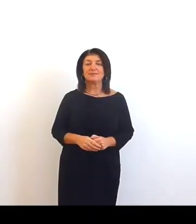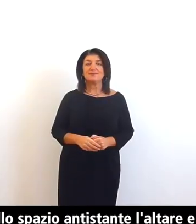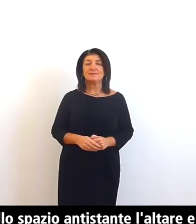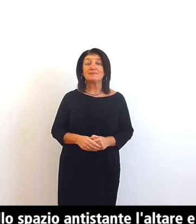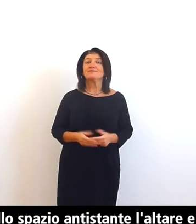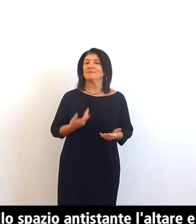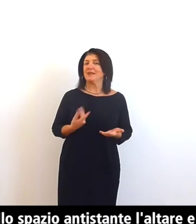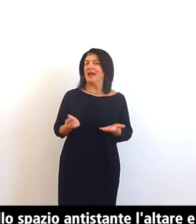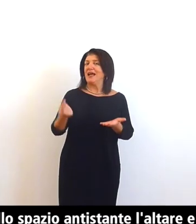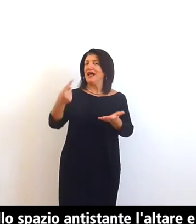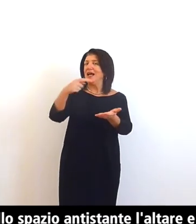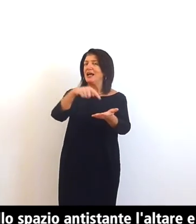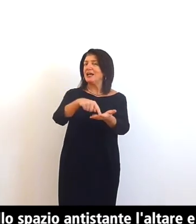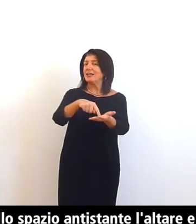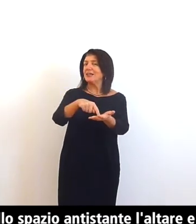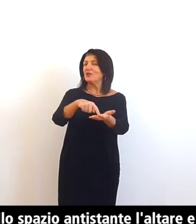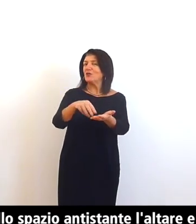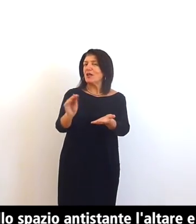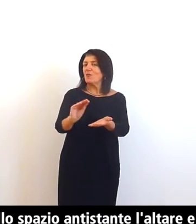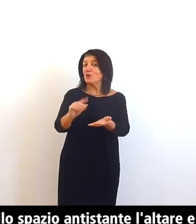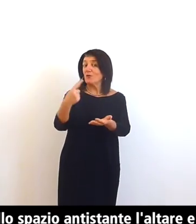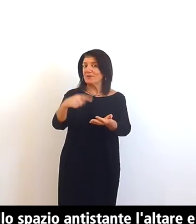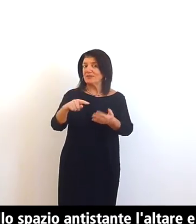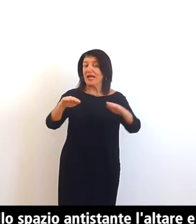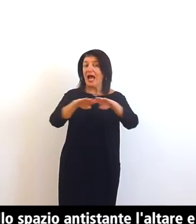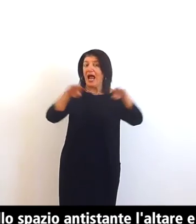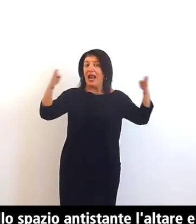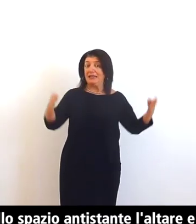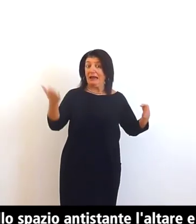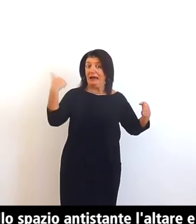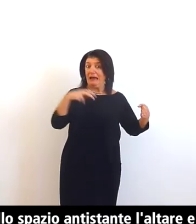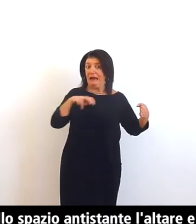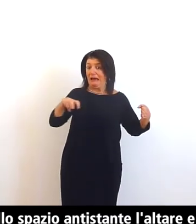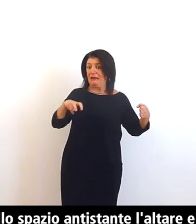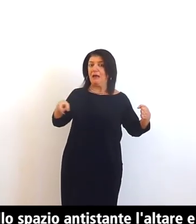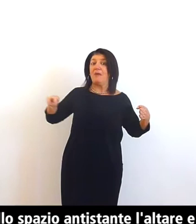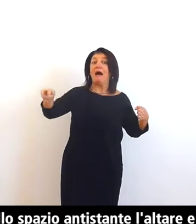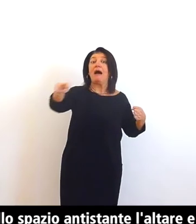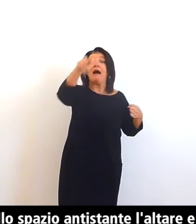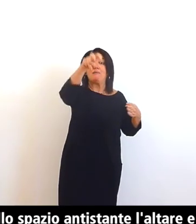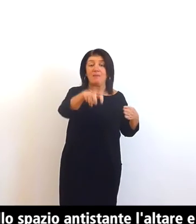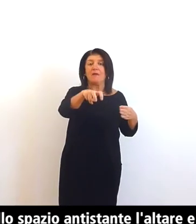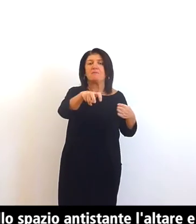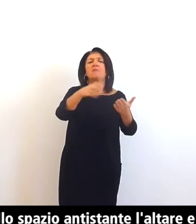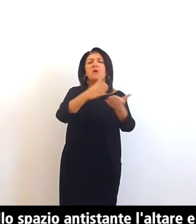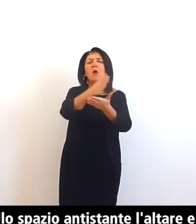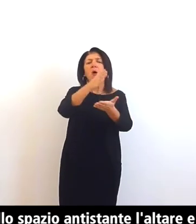ritorniamo nello spazio antistante l'altare e continuiamo il nostro percorso andando verso la navata